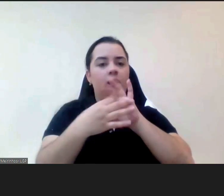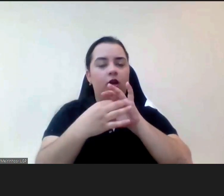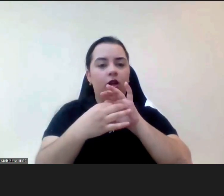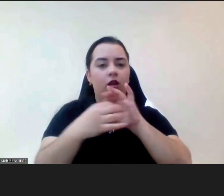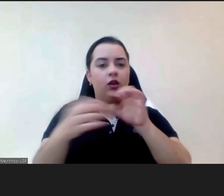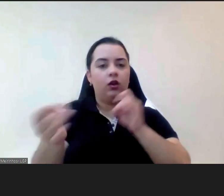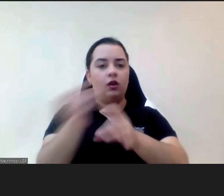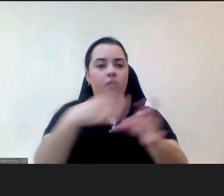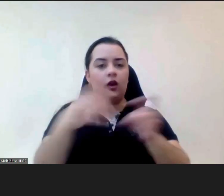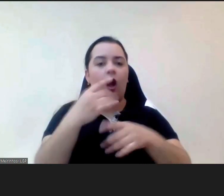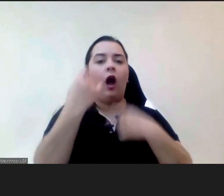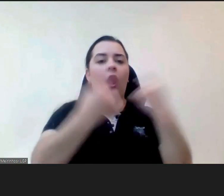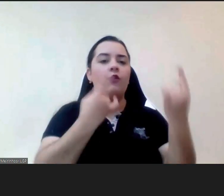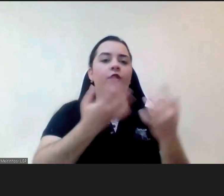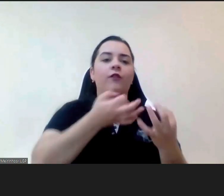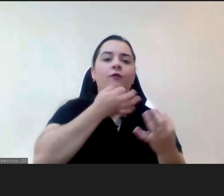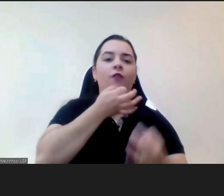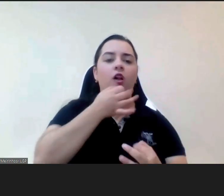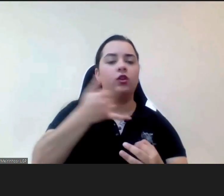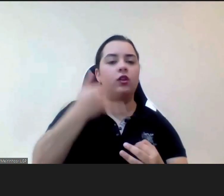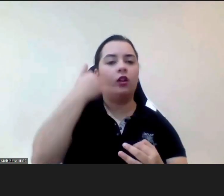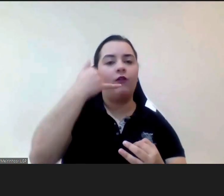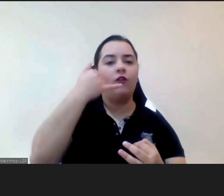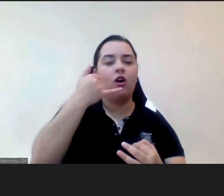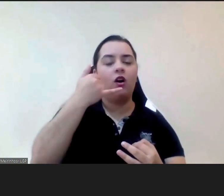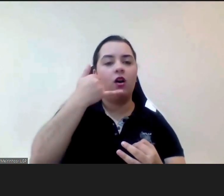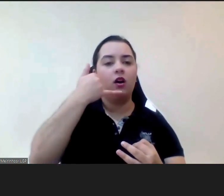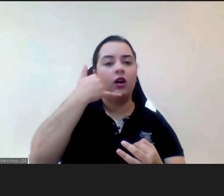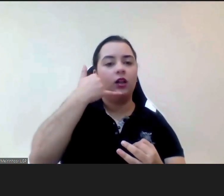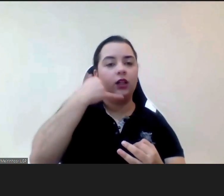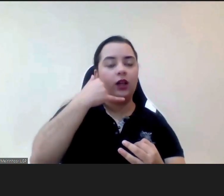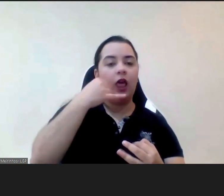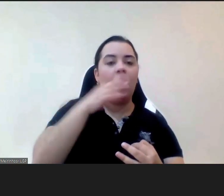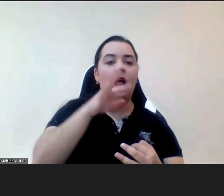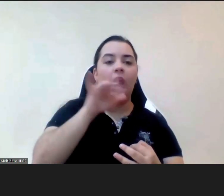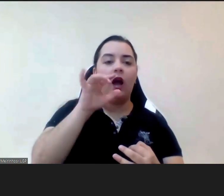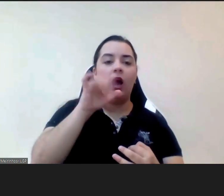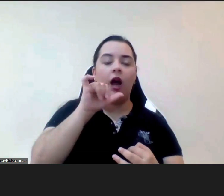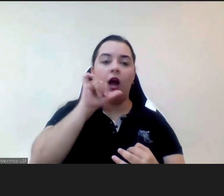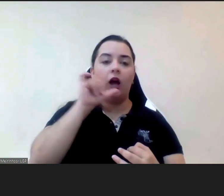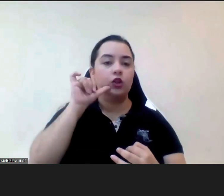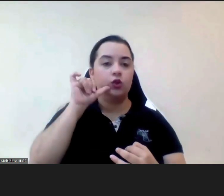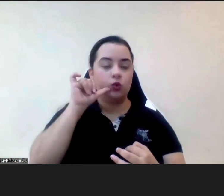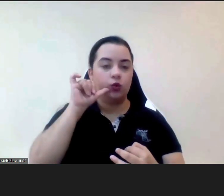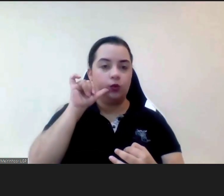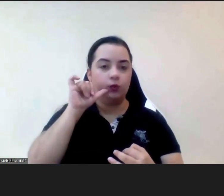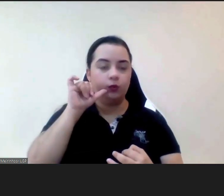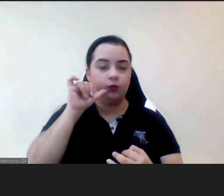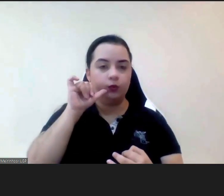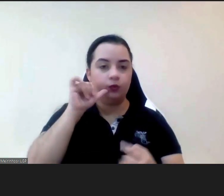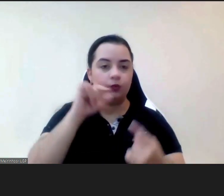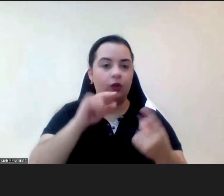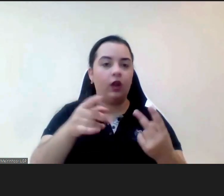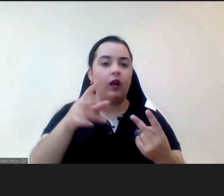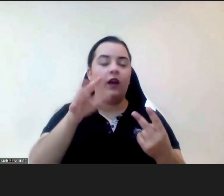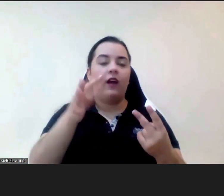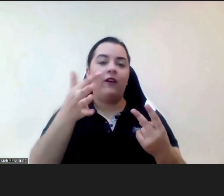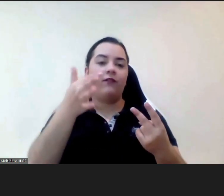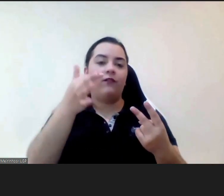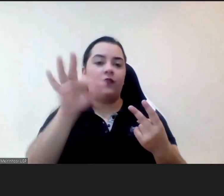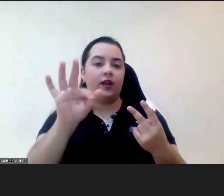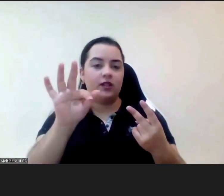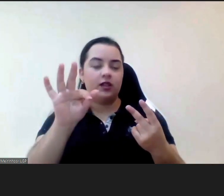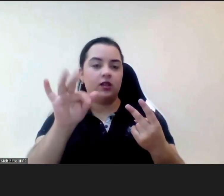nós a linha francesa foi a primeira mas já acabou agora há uma outra o SOS São Francisco foi nesse que nos